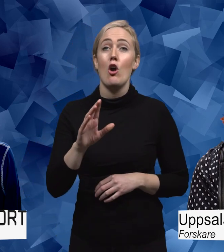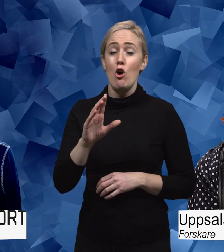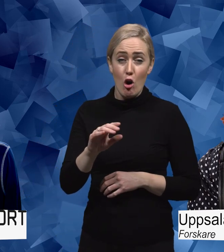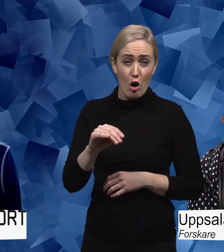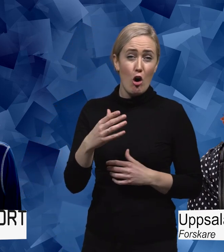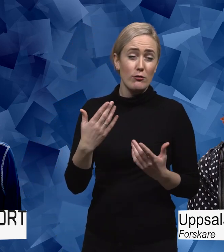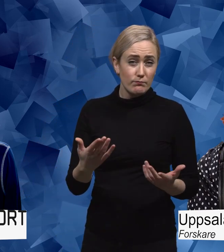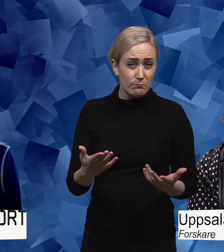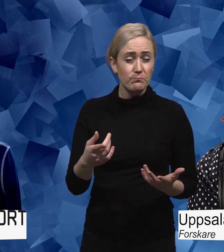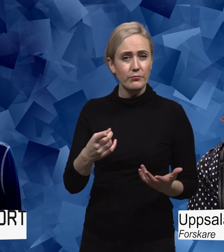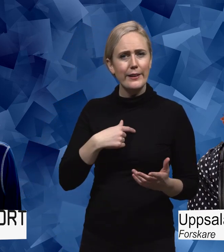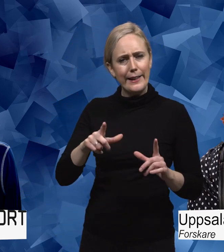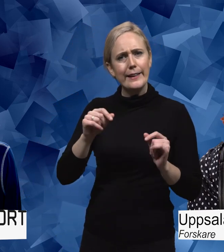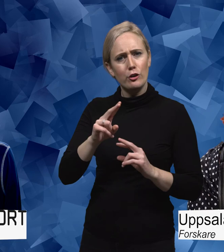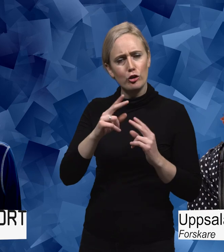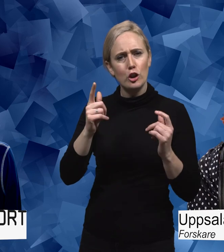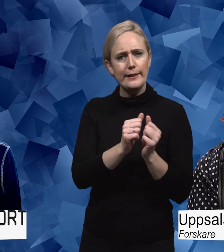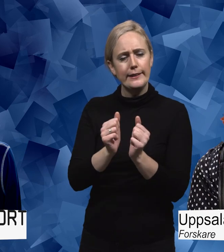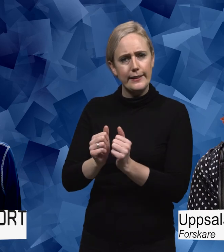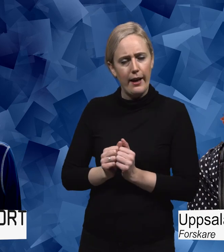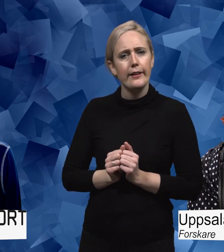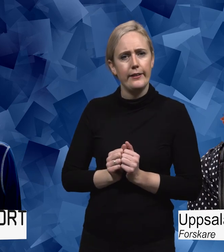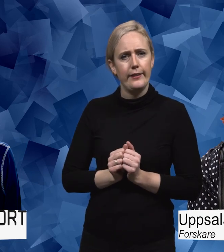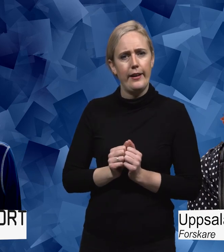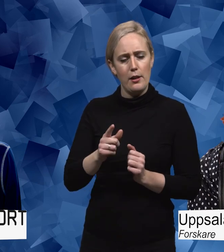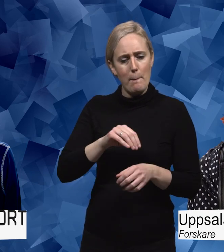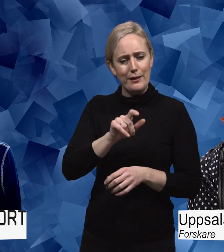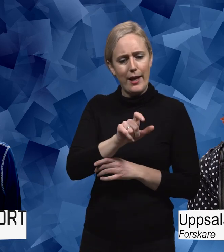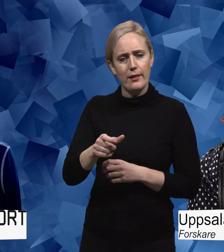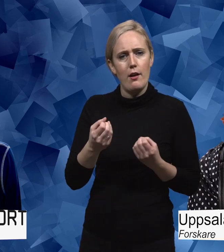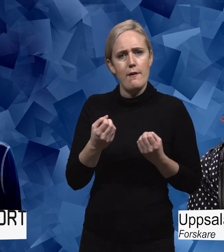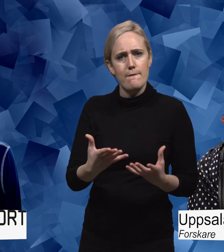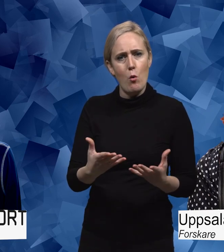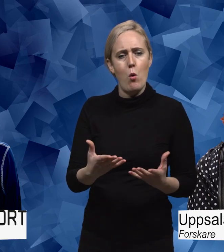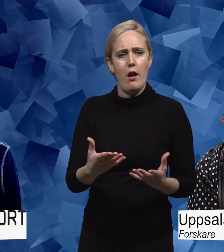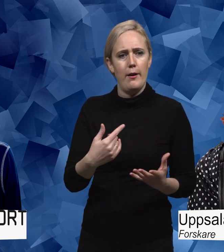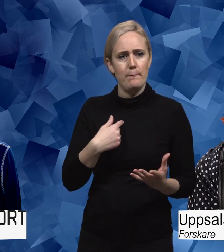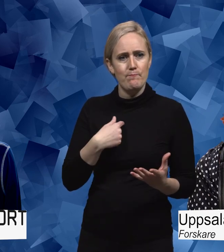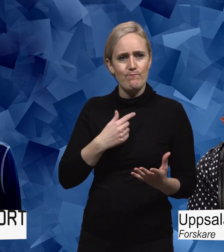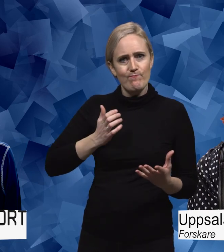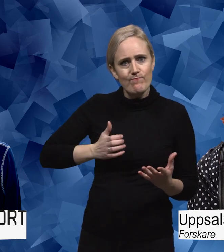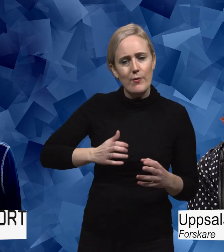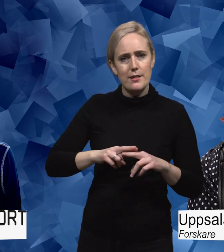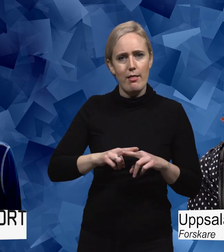hitta nya sätt att låta patienter bejaka sina forskningsintressen. Att helt enkelt kunna bli fler